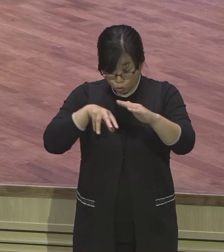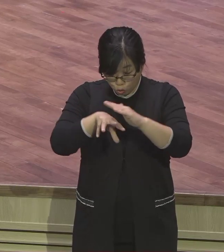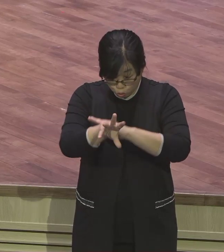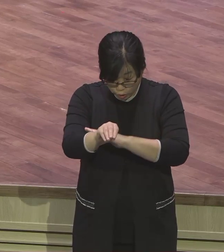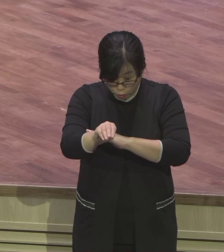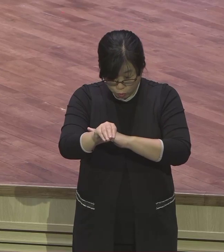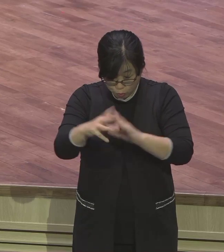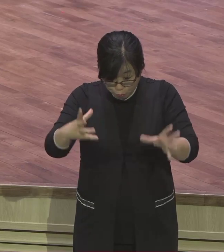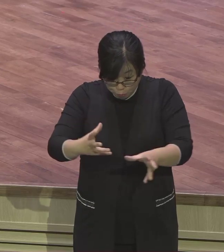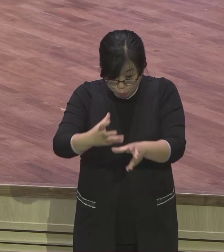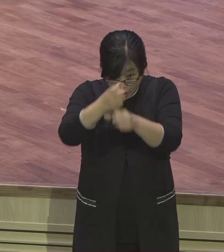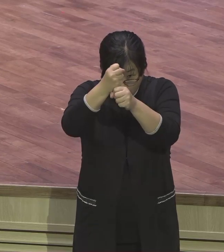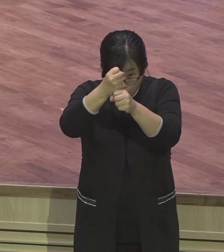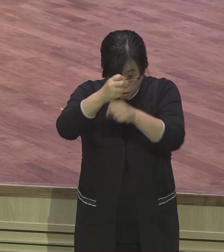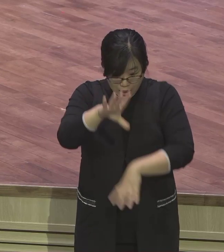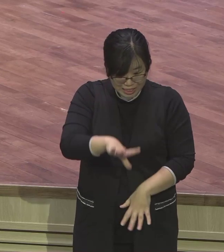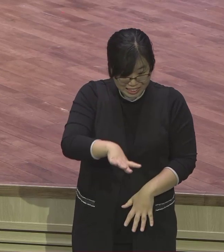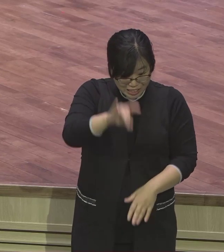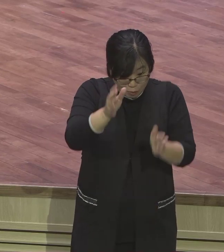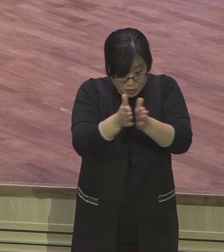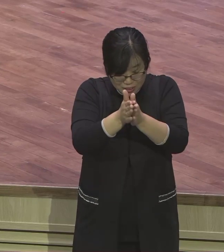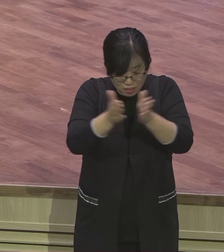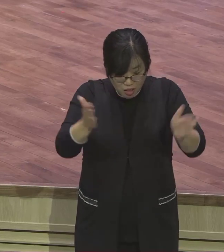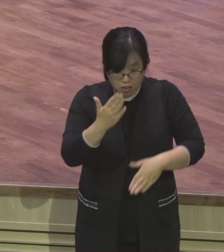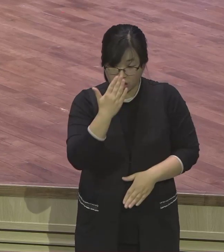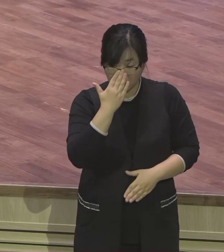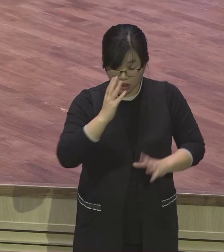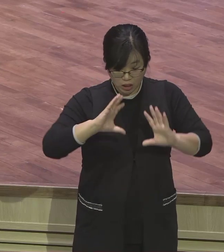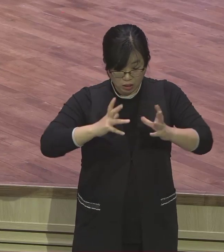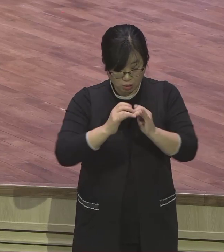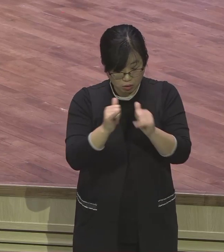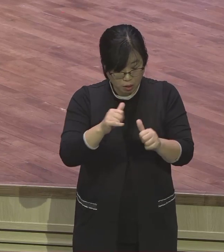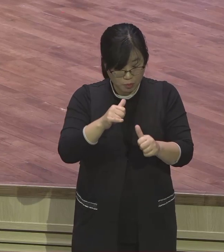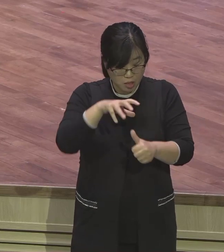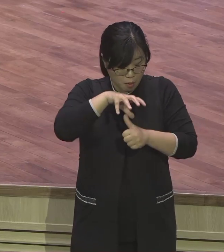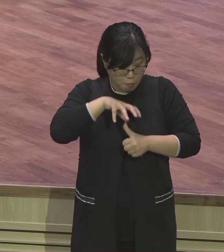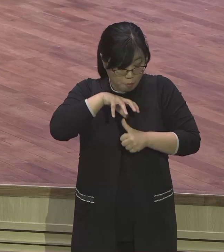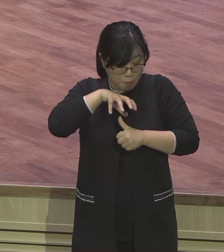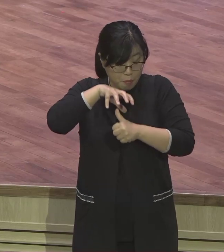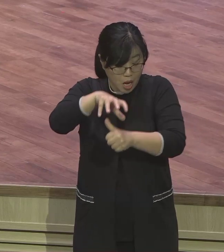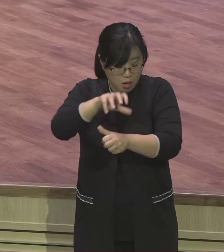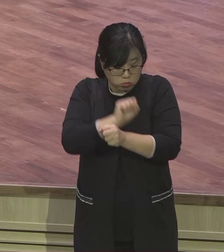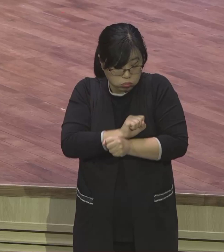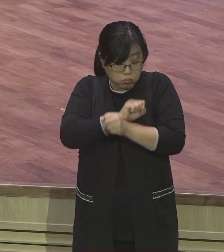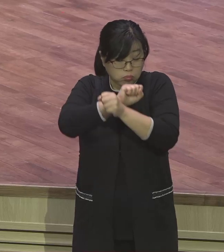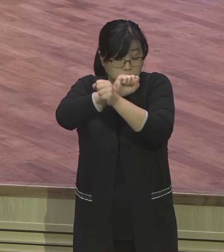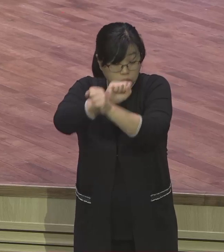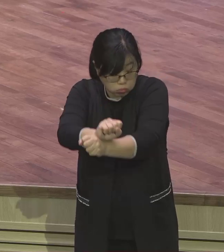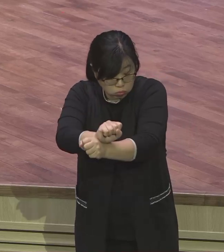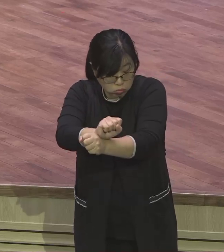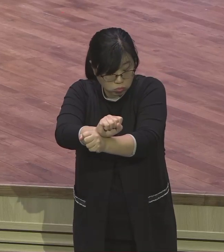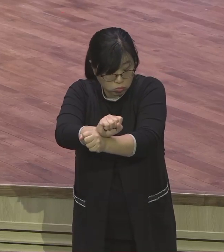출국계가. 어떻게 노예가 됐고 어떻게 빠져나왔냐. 전반부 보면요. 1장부터 18장까지 핵심은